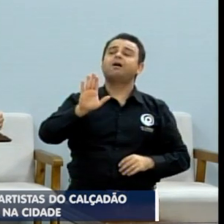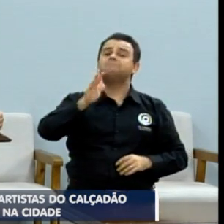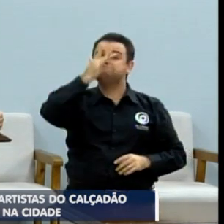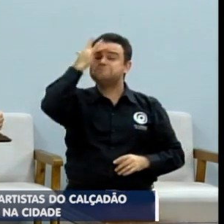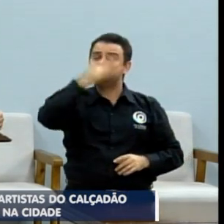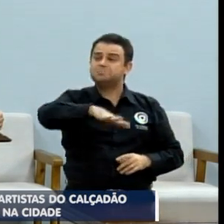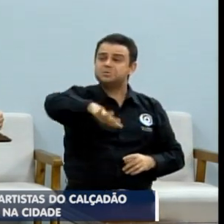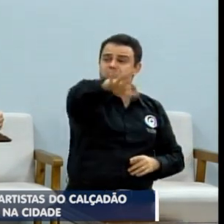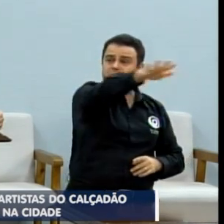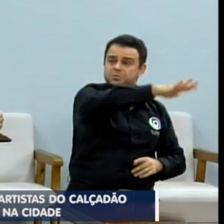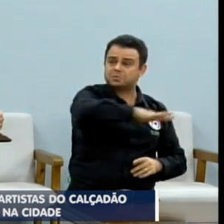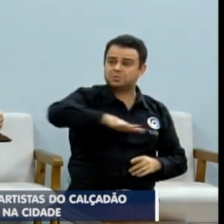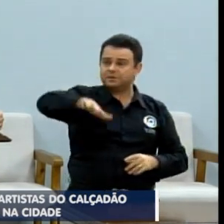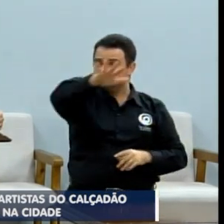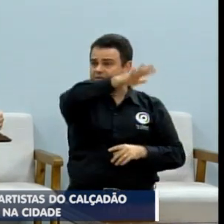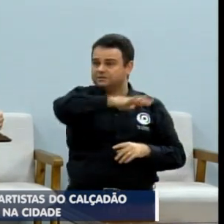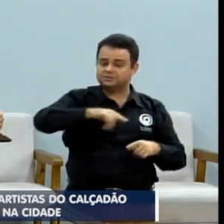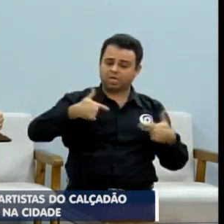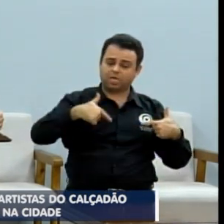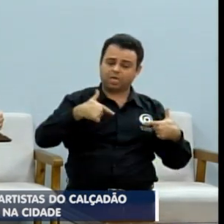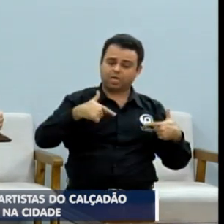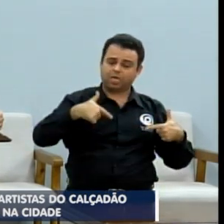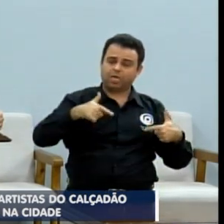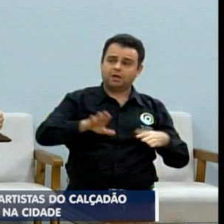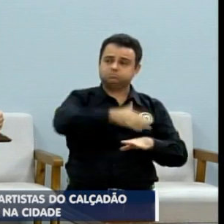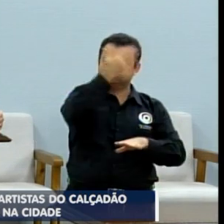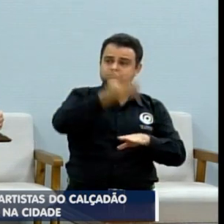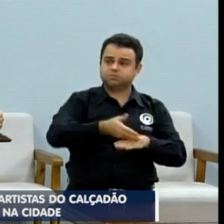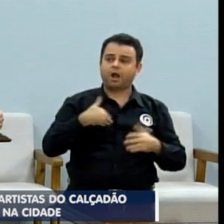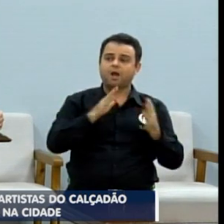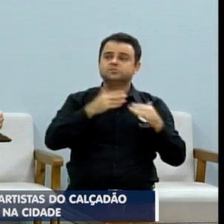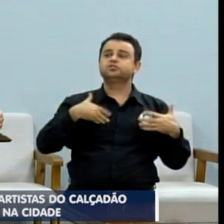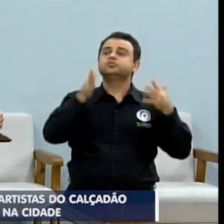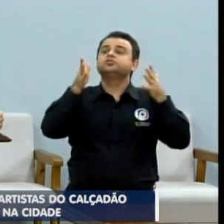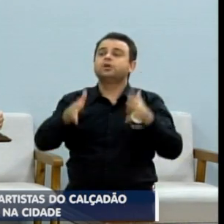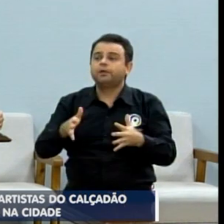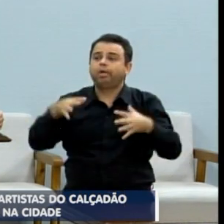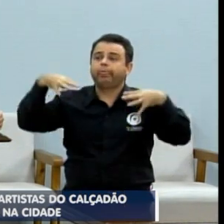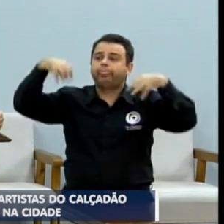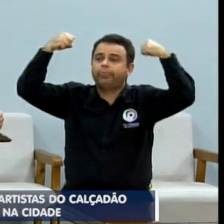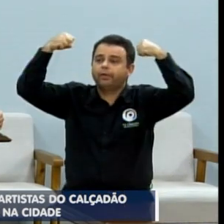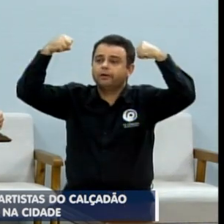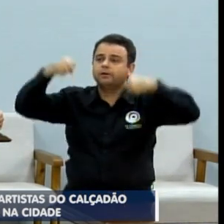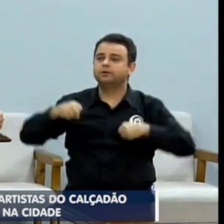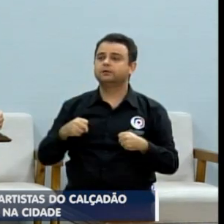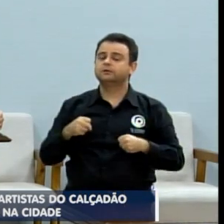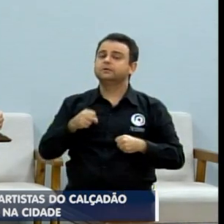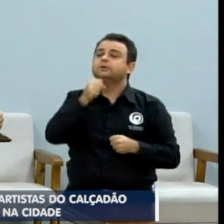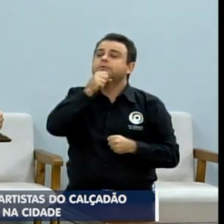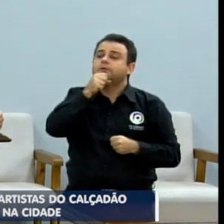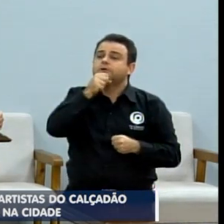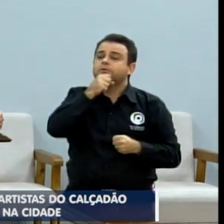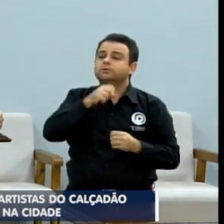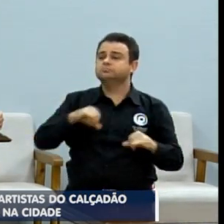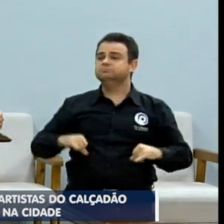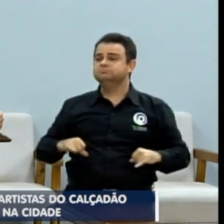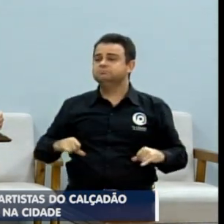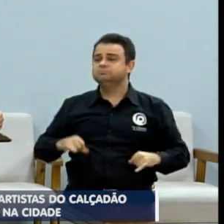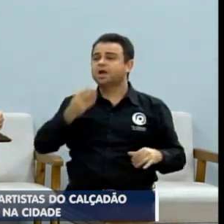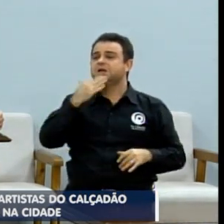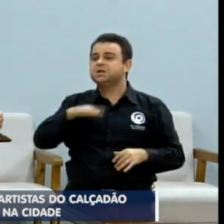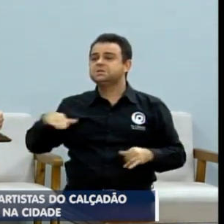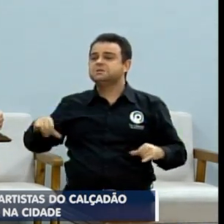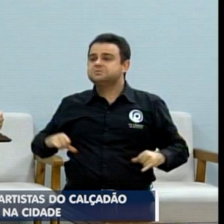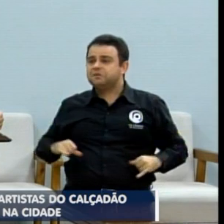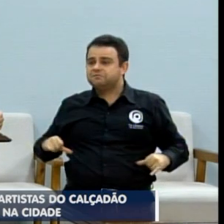todos os trabalhadores chegam em casa, não tem energia, pessoa de idade sofrendo, criança sofrendo e